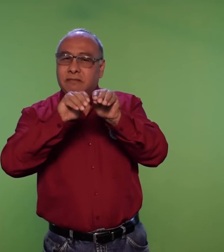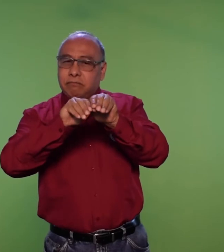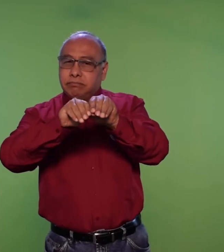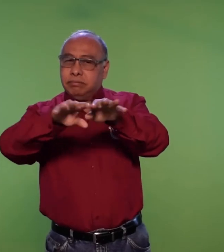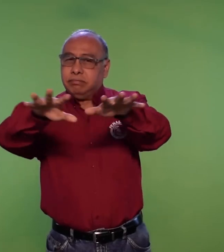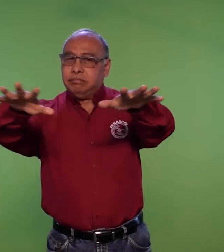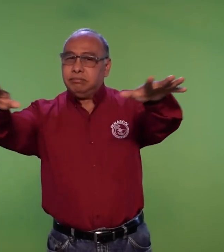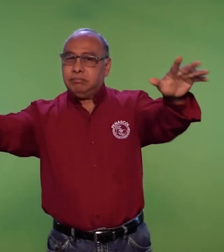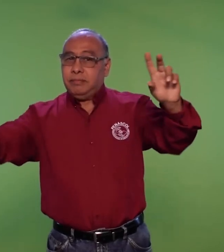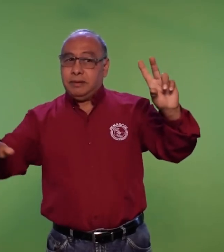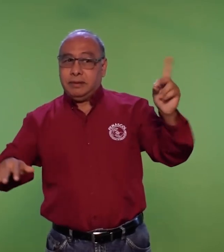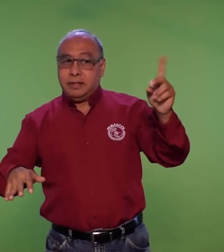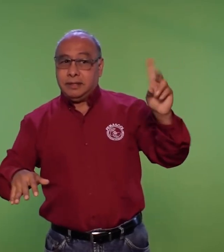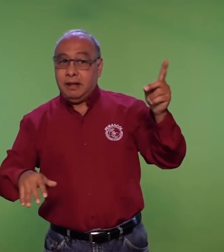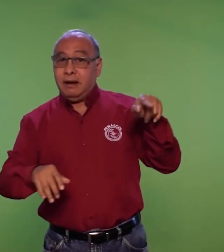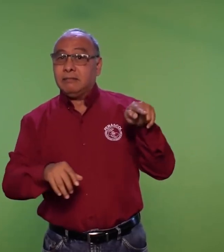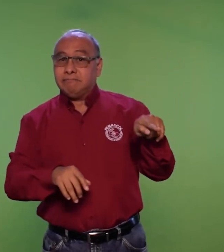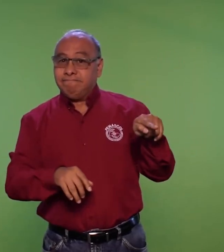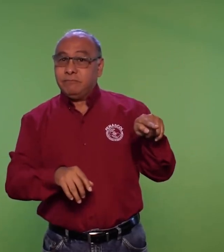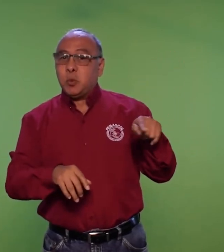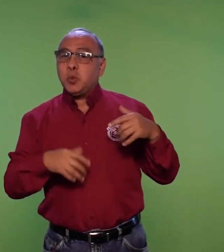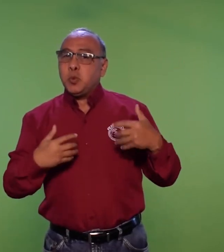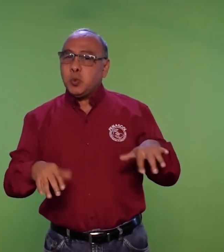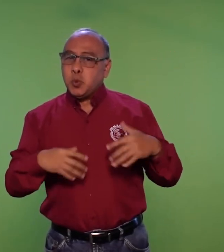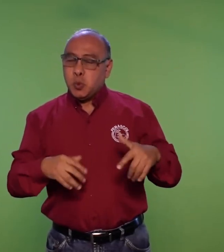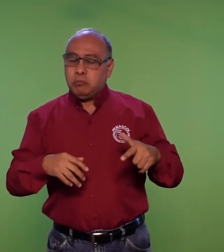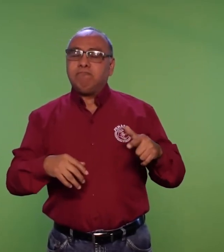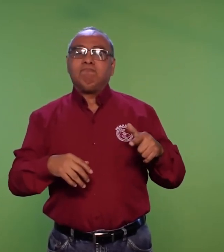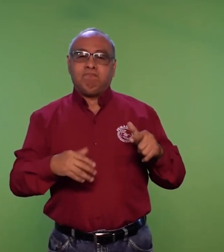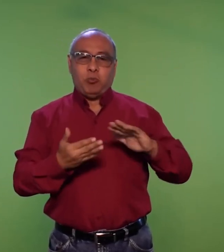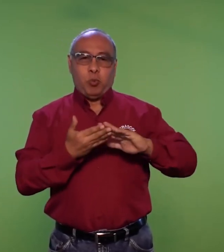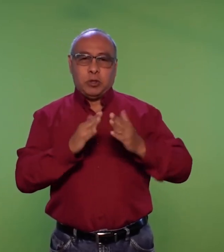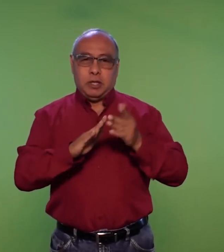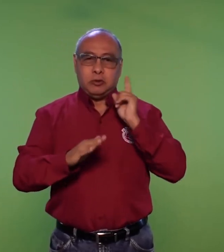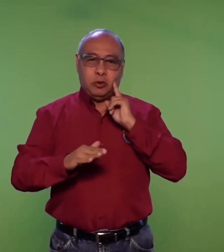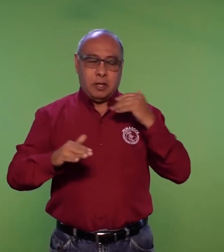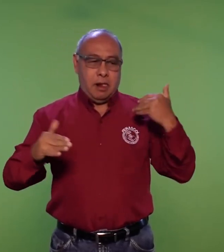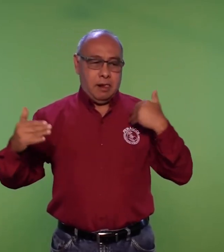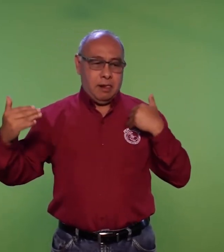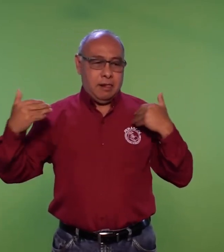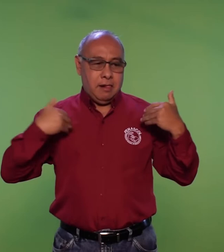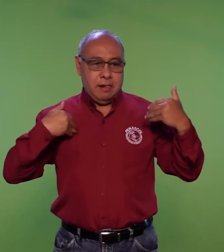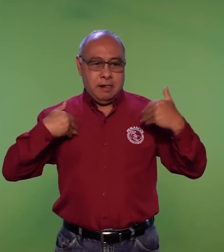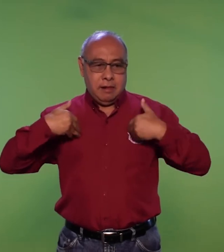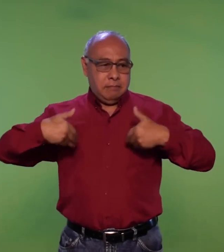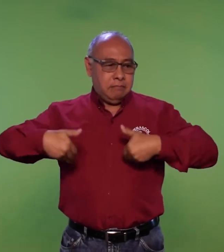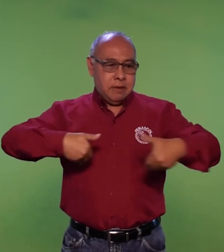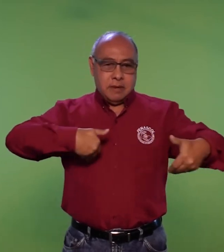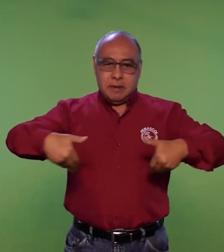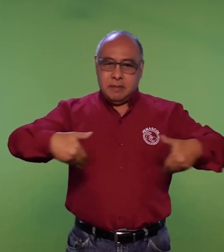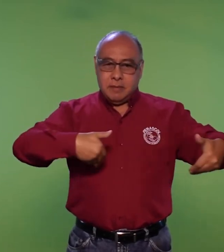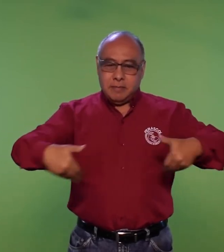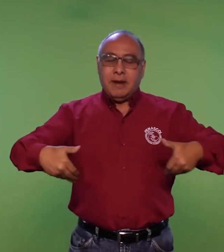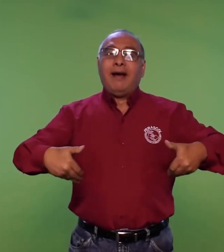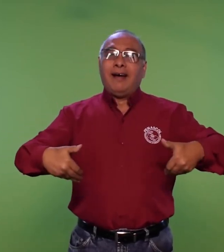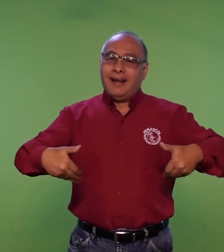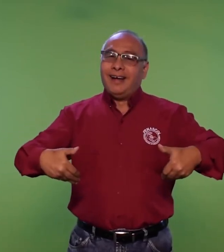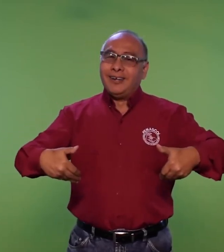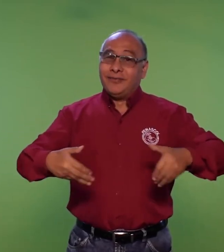es importante entrar en la era digital la comunidad sorda nos solicita que como